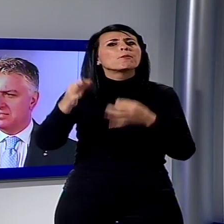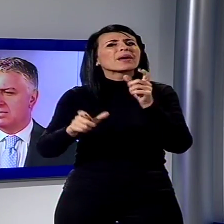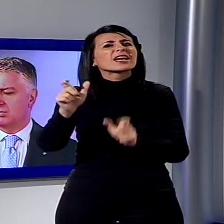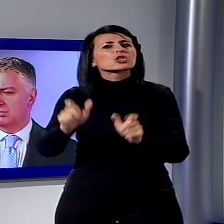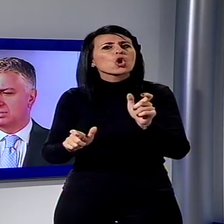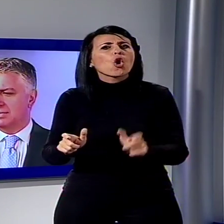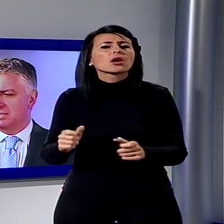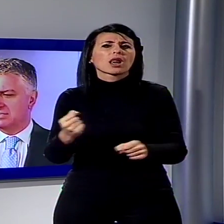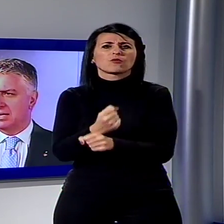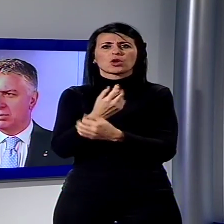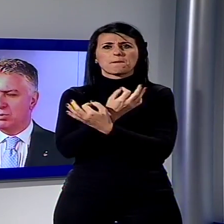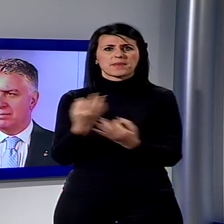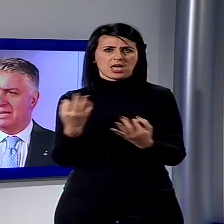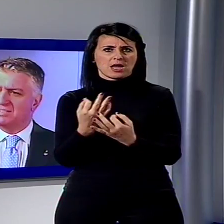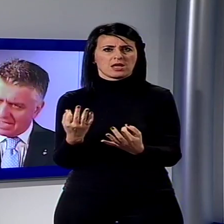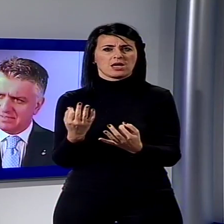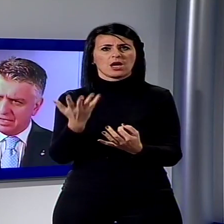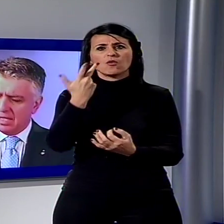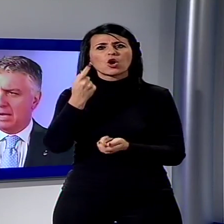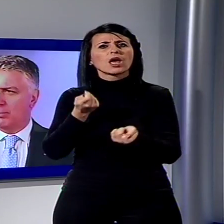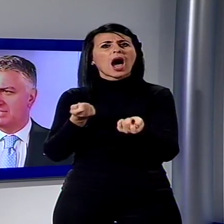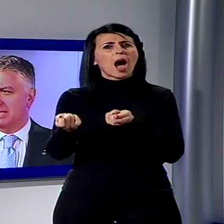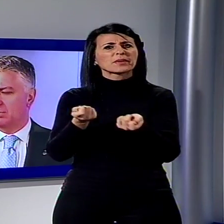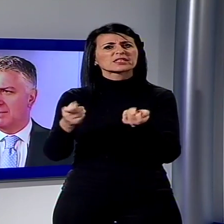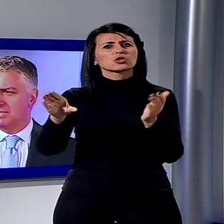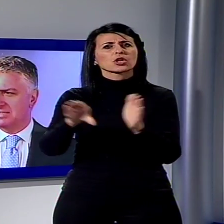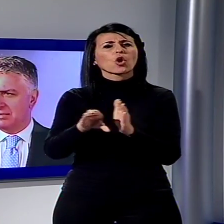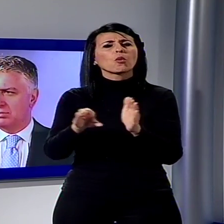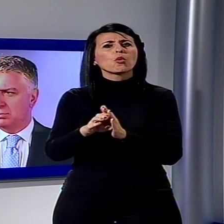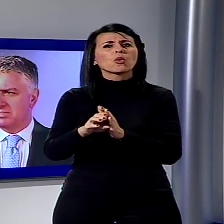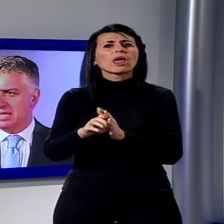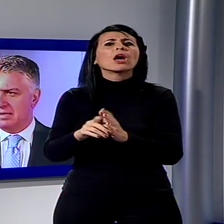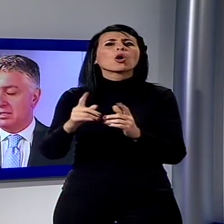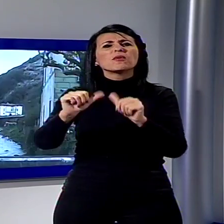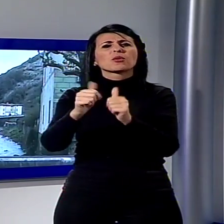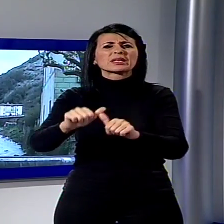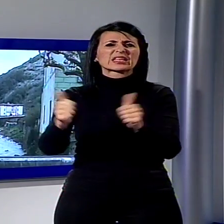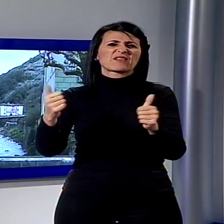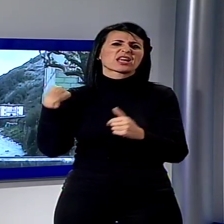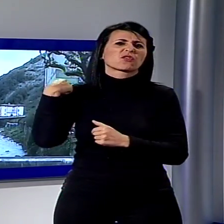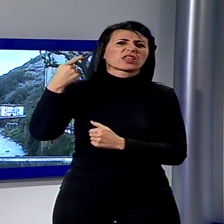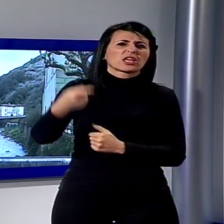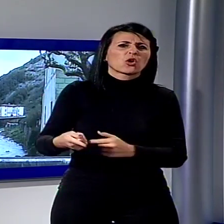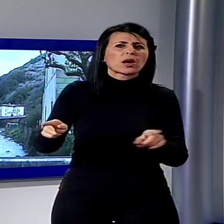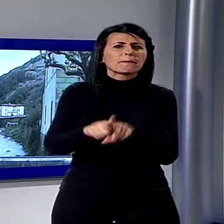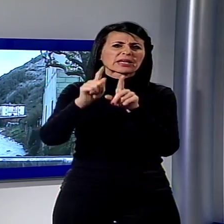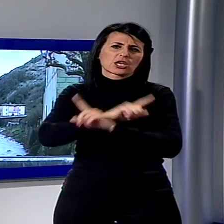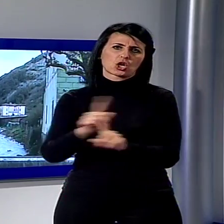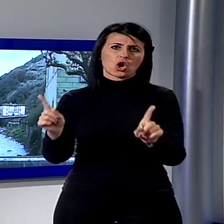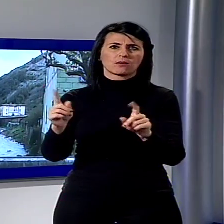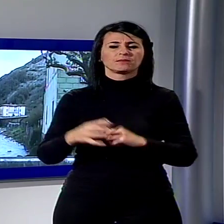risentono di amministrare il Comune in maniera diversa a come è stato amministrato in questi anni. Quindi nascerà una sorta di Seravezza prima di tutto sul